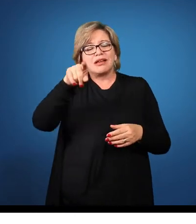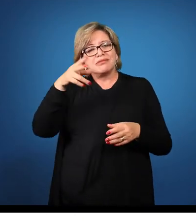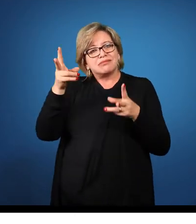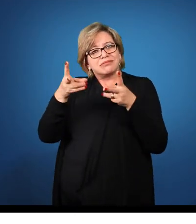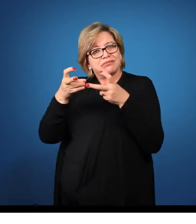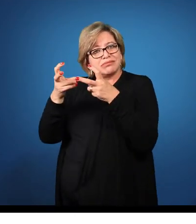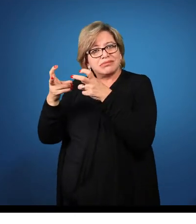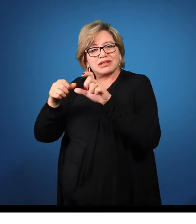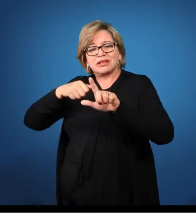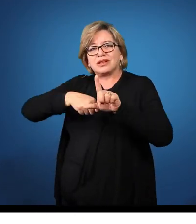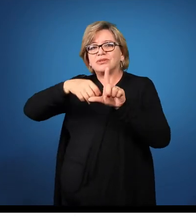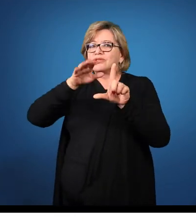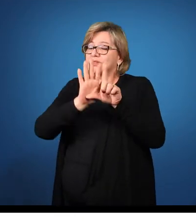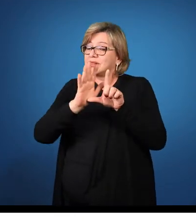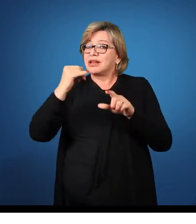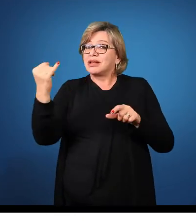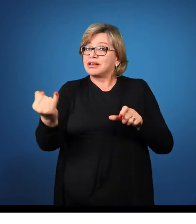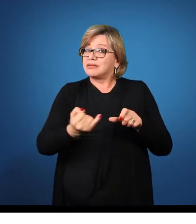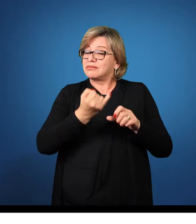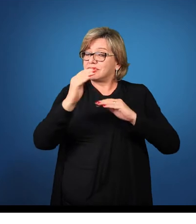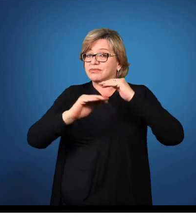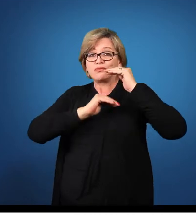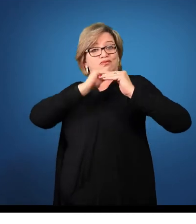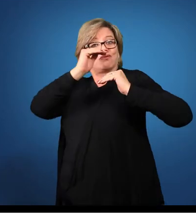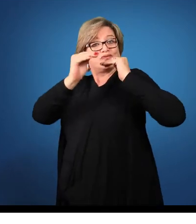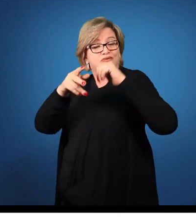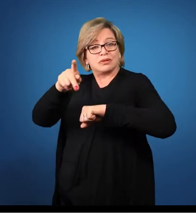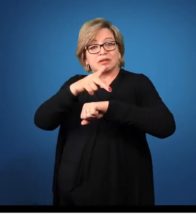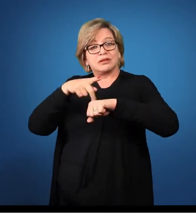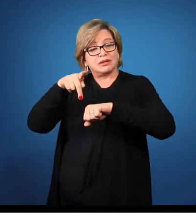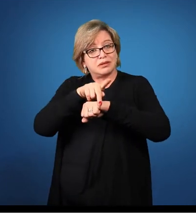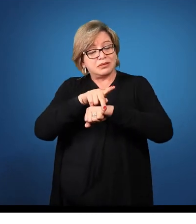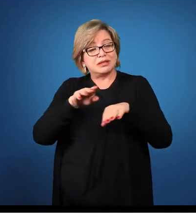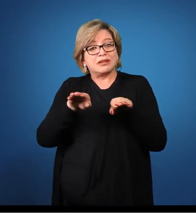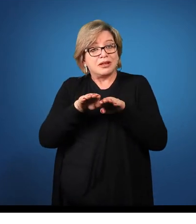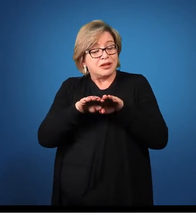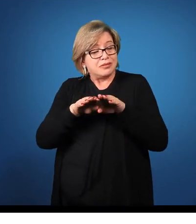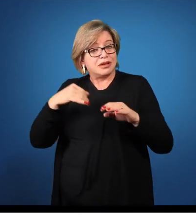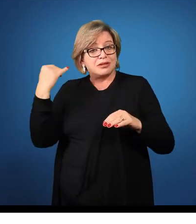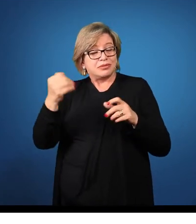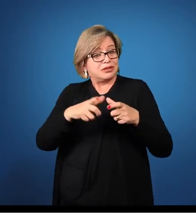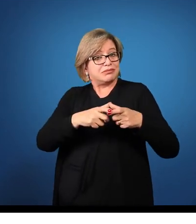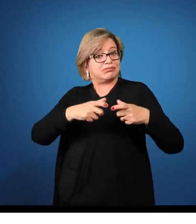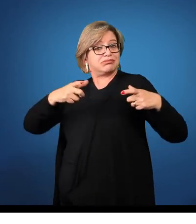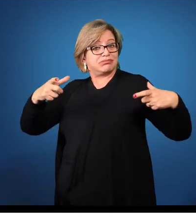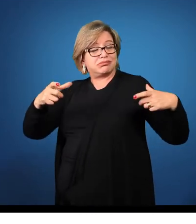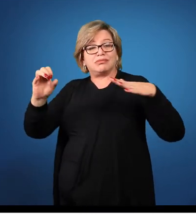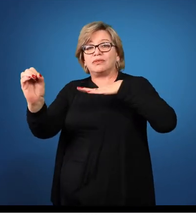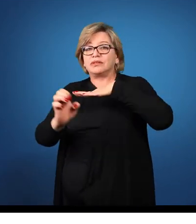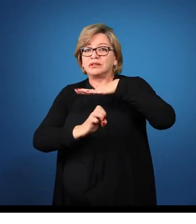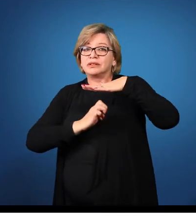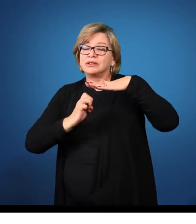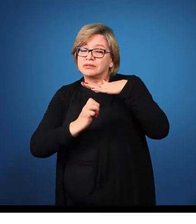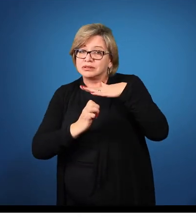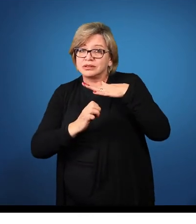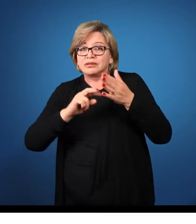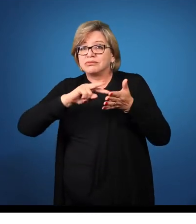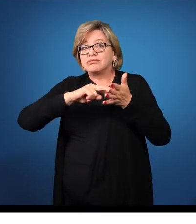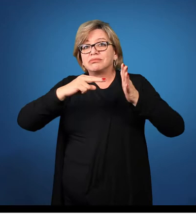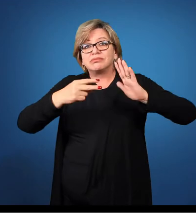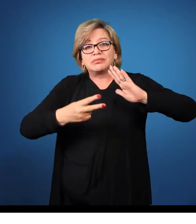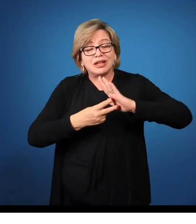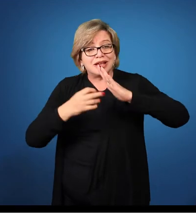desenvolvimento do país, quanto importante para o desenvolvimento de uma empresa. Ou seja, uma empresa, ela